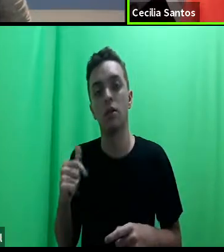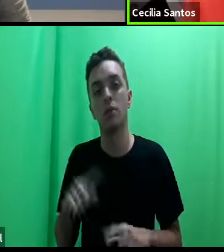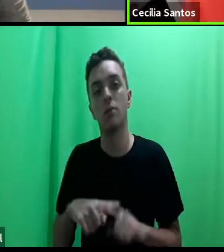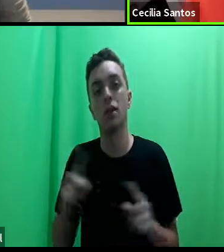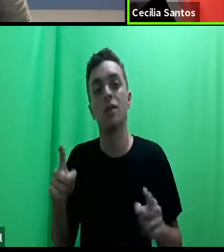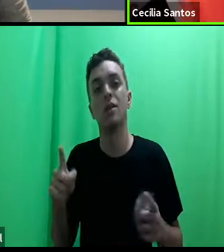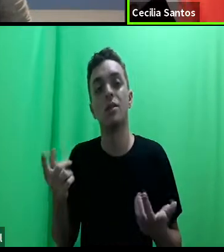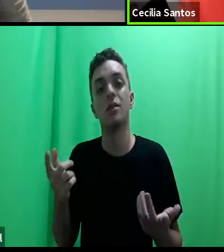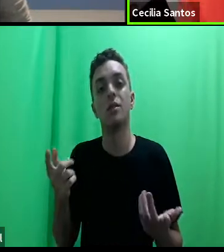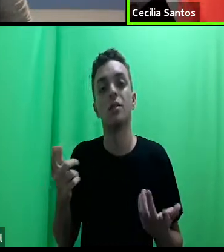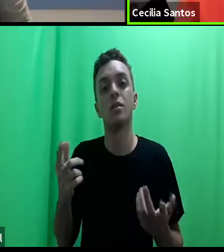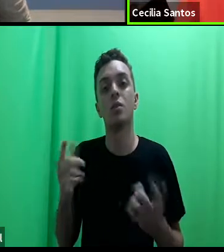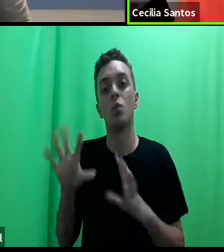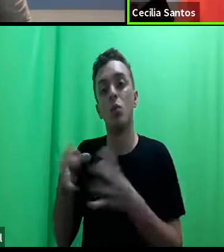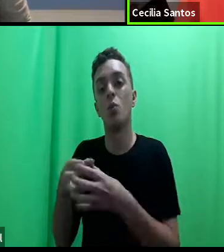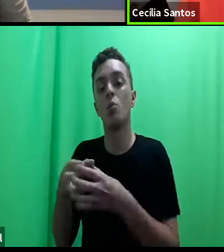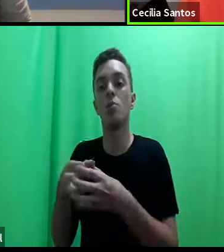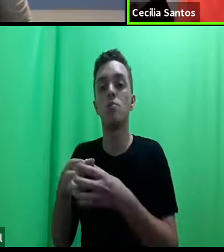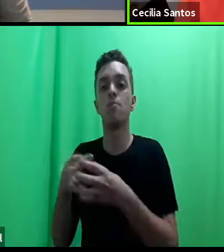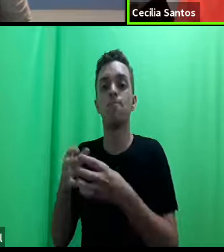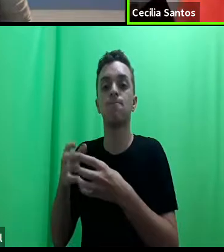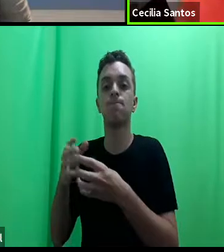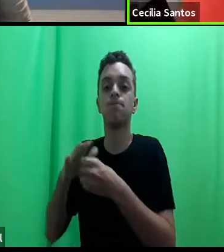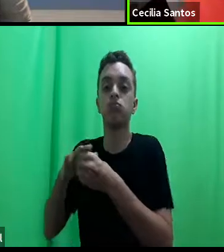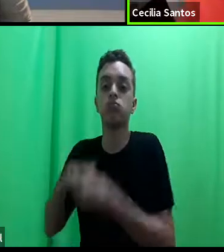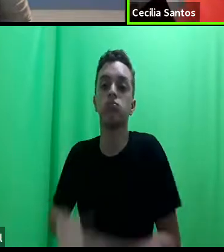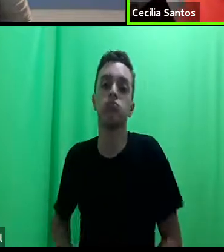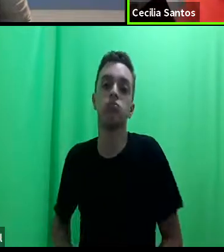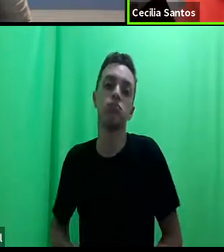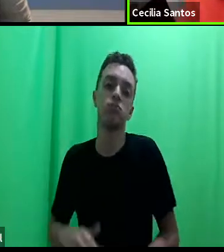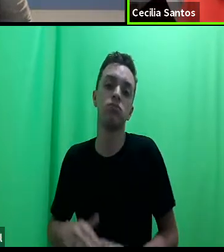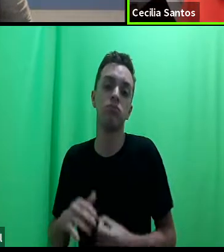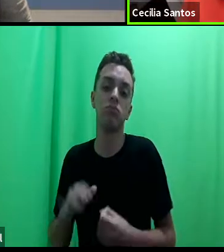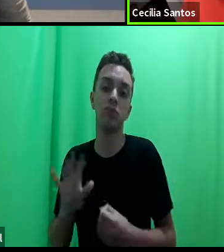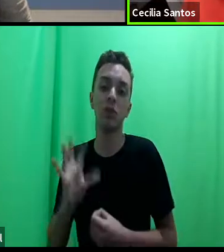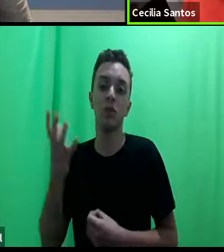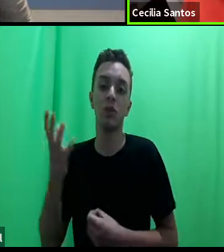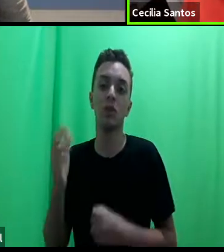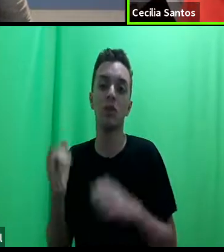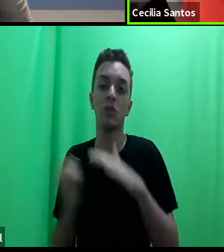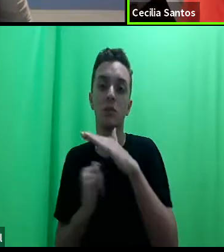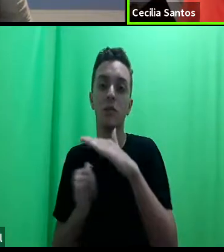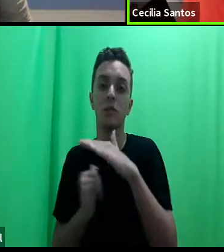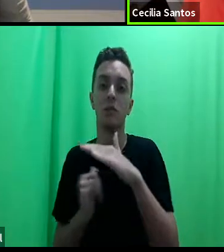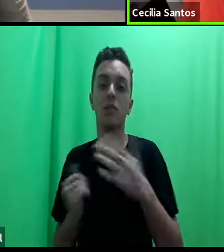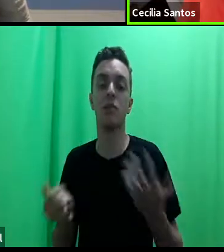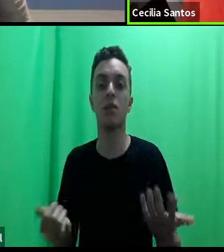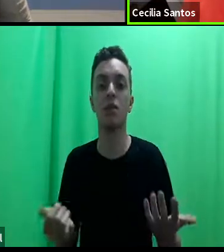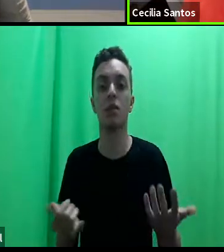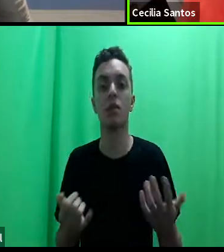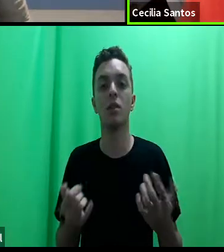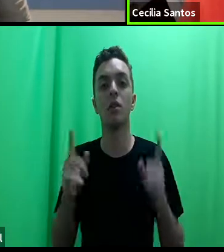ficaram, o grupo ficou sem proteção institucional, o que dificulta muito.